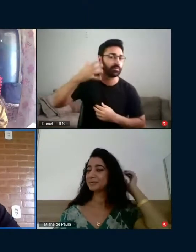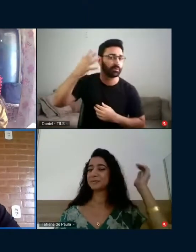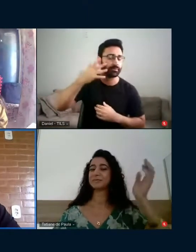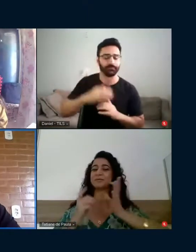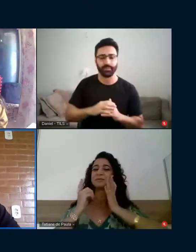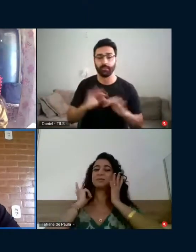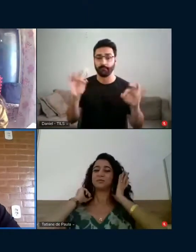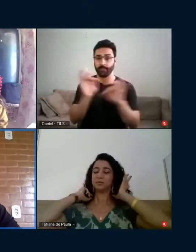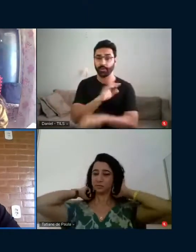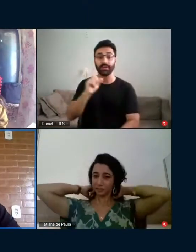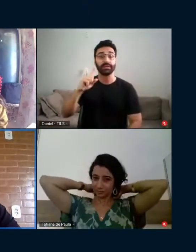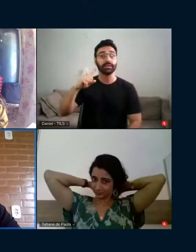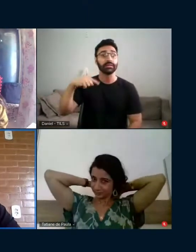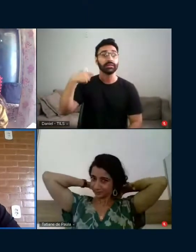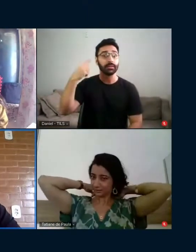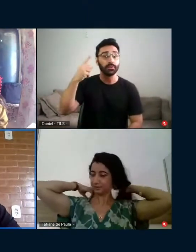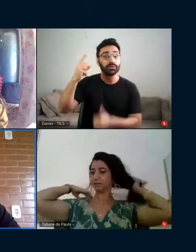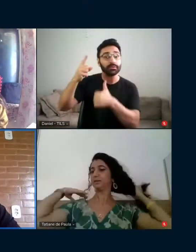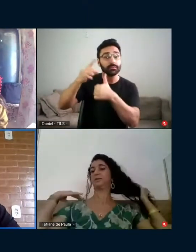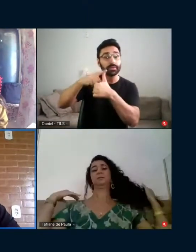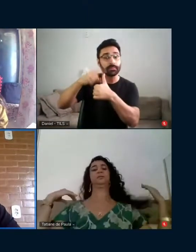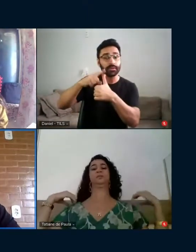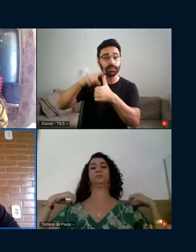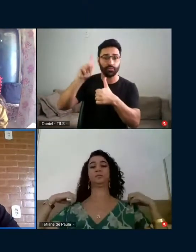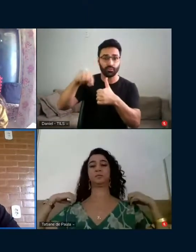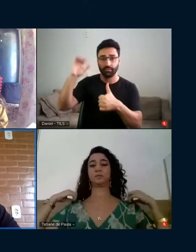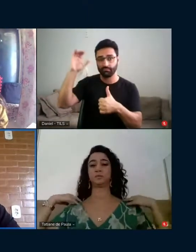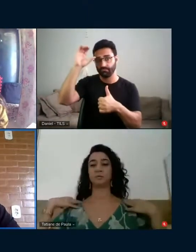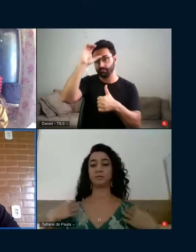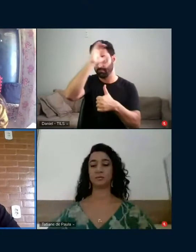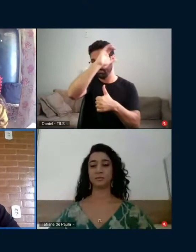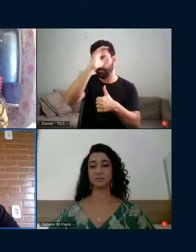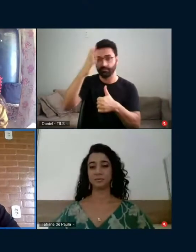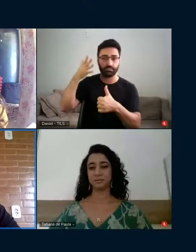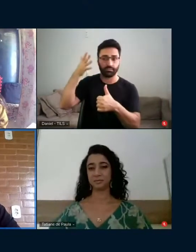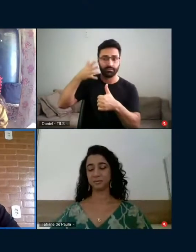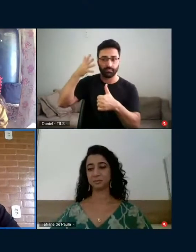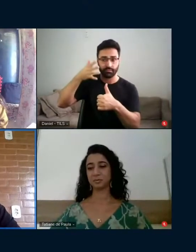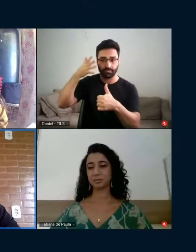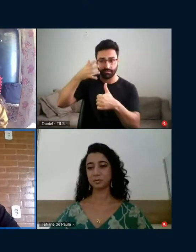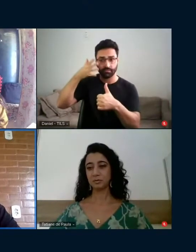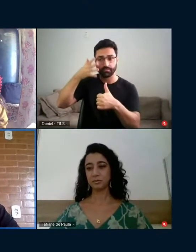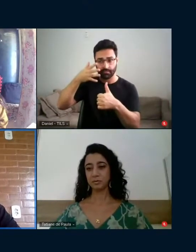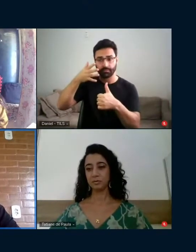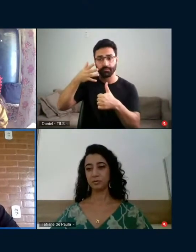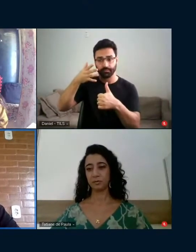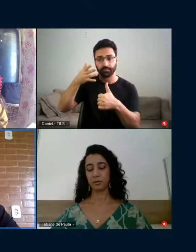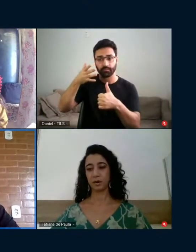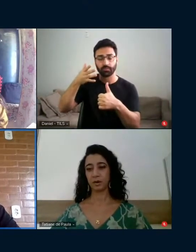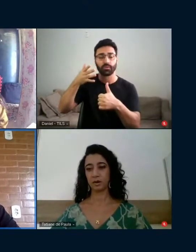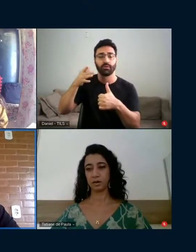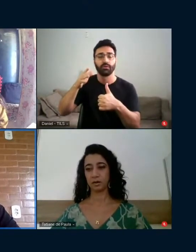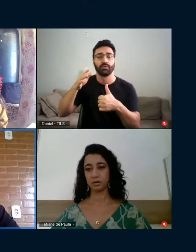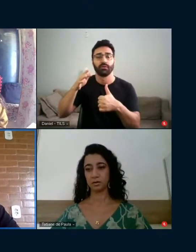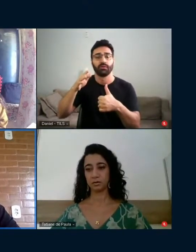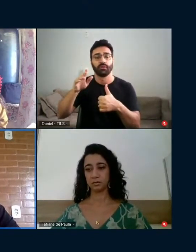nós passaremos a fala para a professora doutora Carolina Sperbe, da Universidade Federal do Rio Grande do Sul, como pessoa